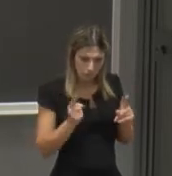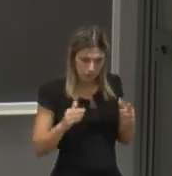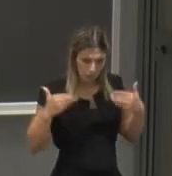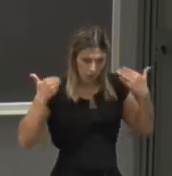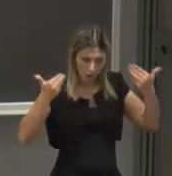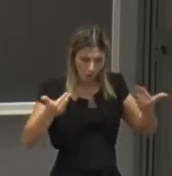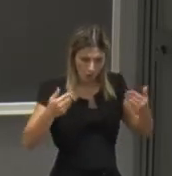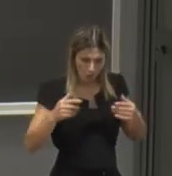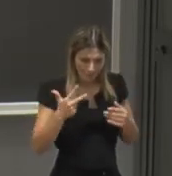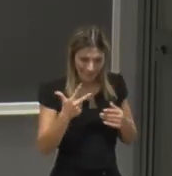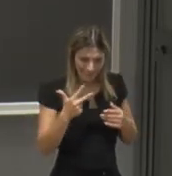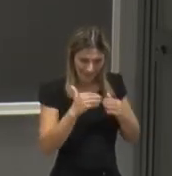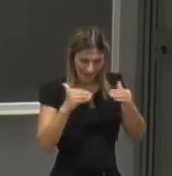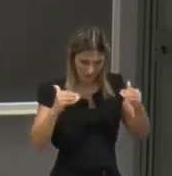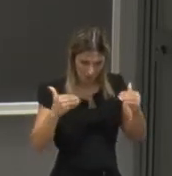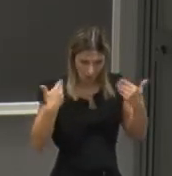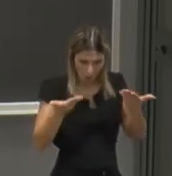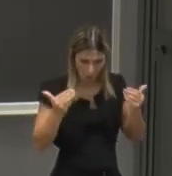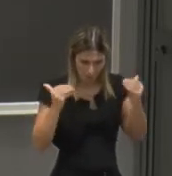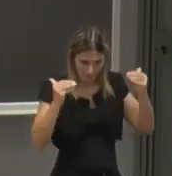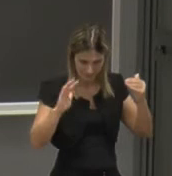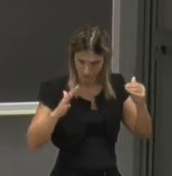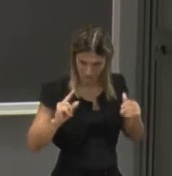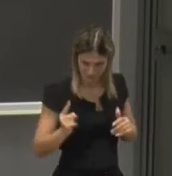ben oltre la soglia del 3 quindi verso l'alto